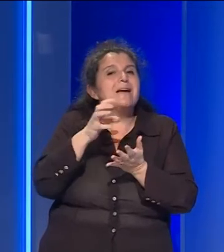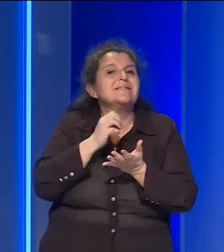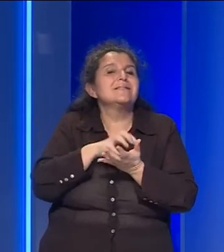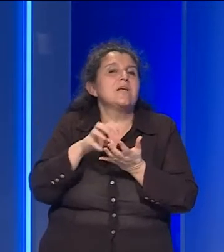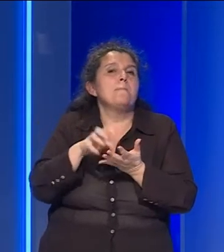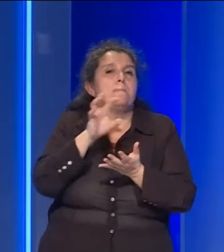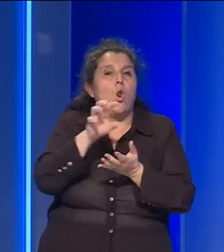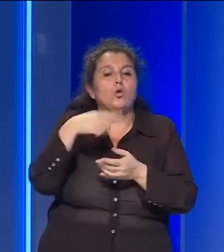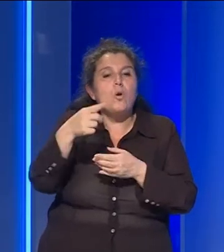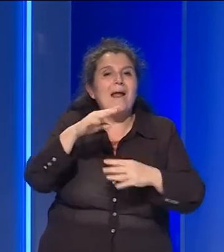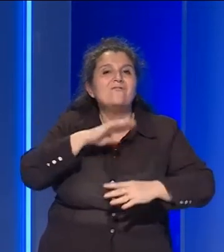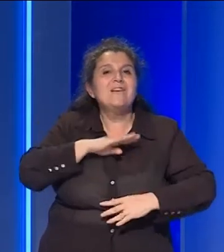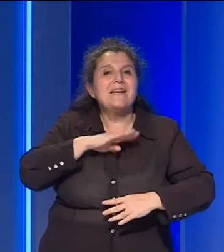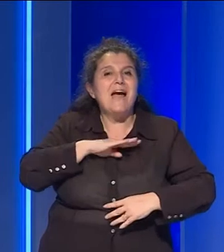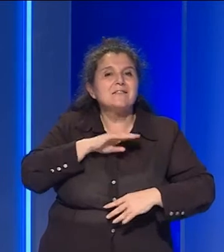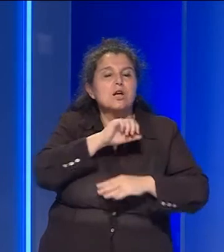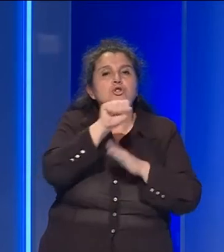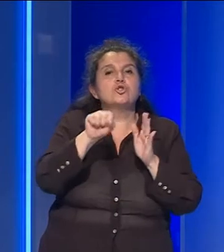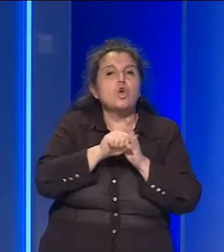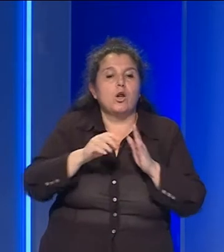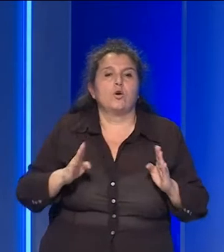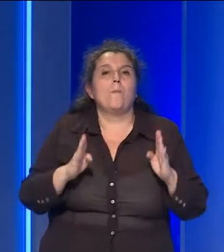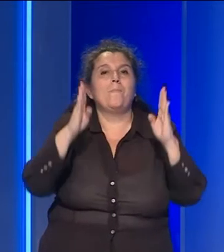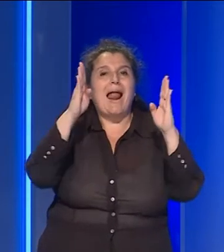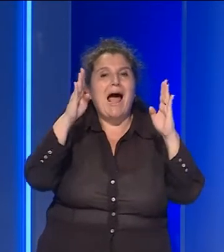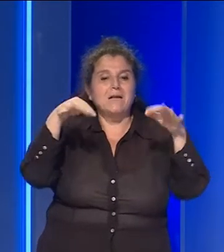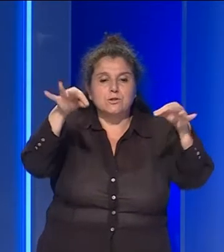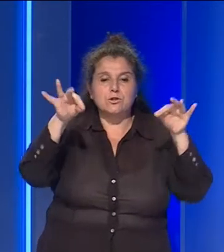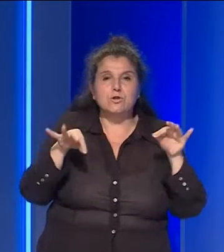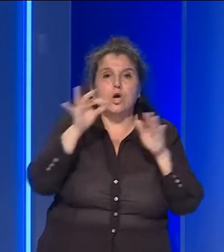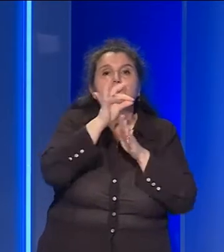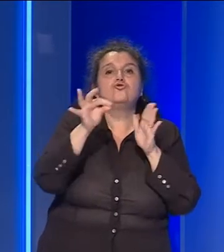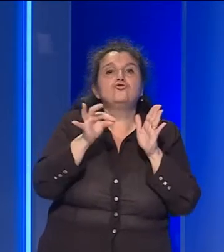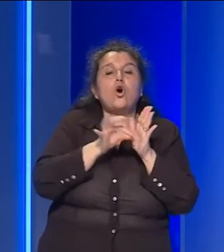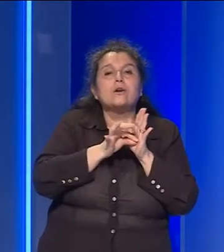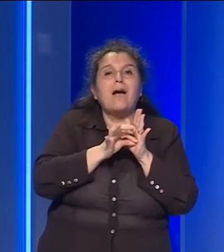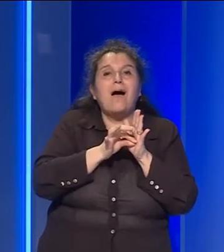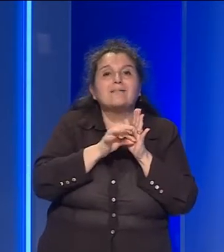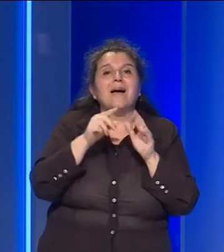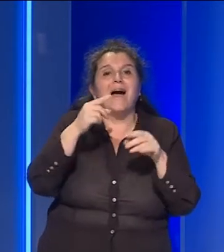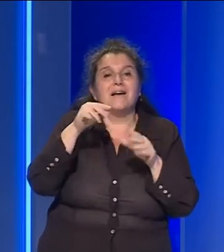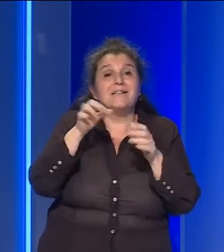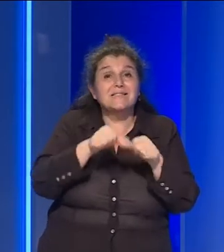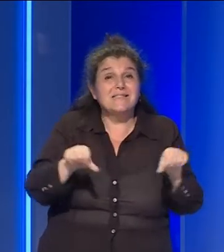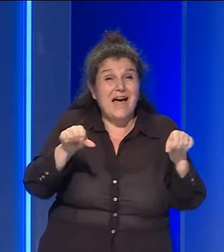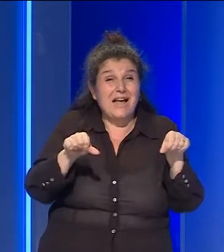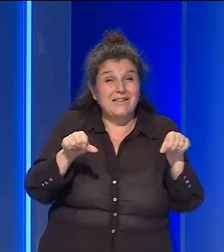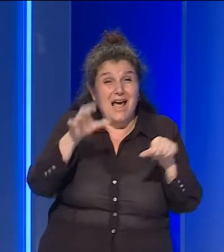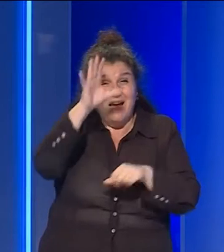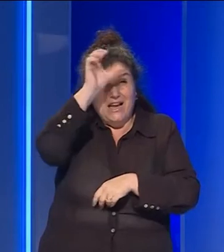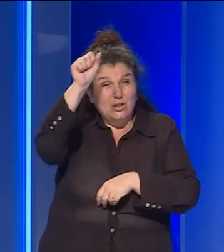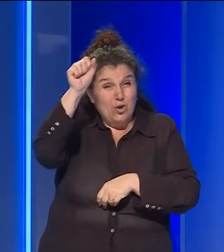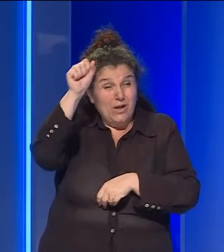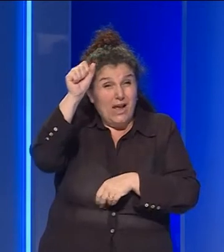apparirà alle finestre dello storico palazzo alla giornata, sede del rettorato dell'Università di Pisa che anche